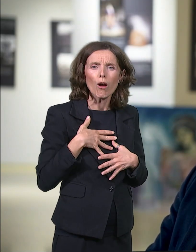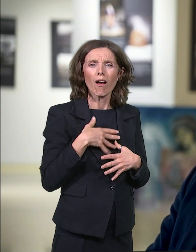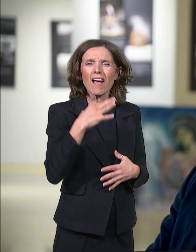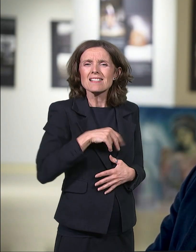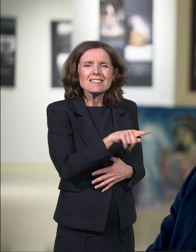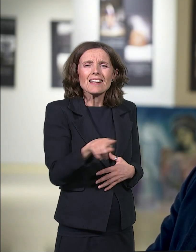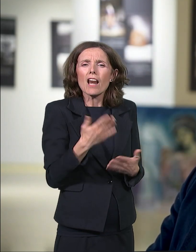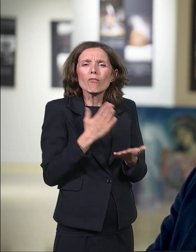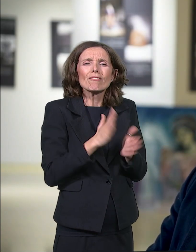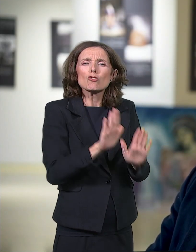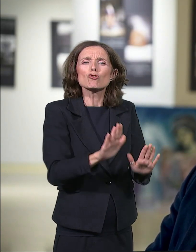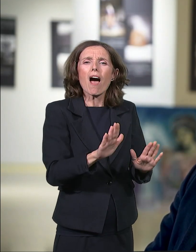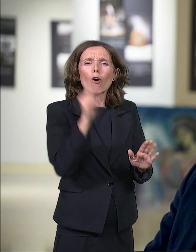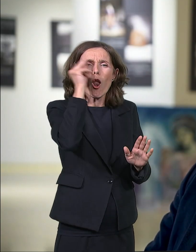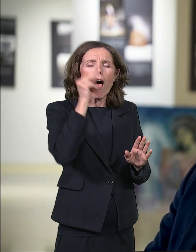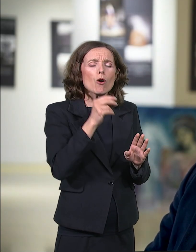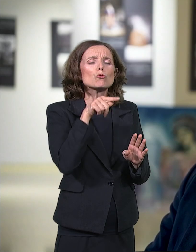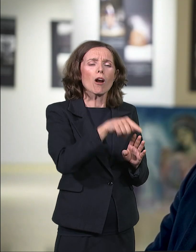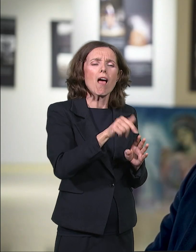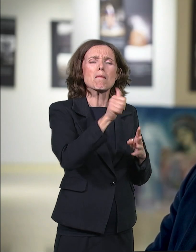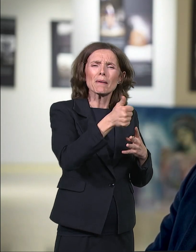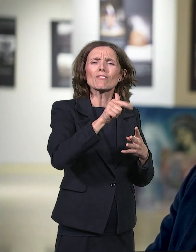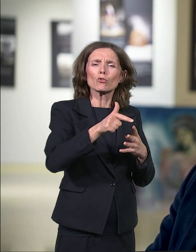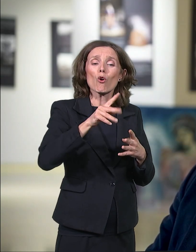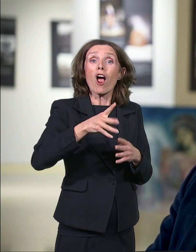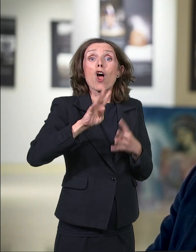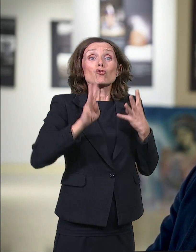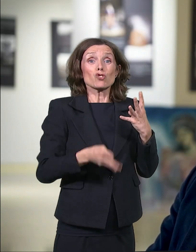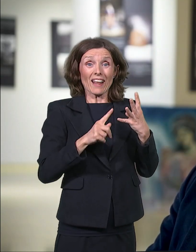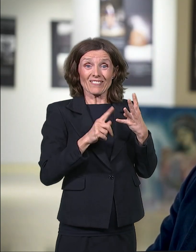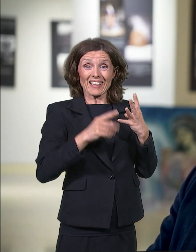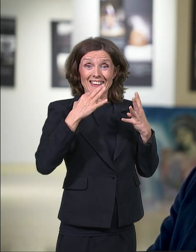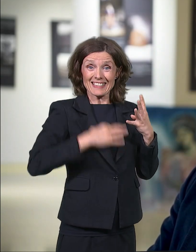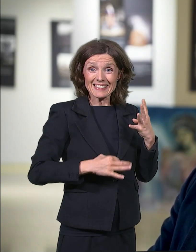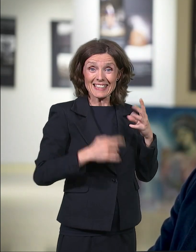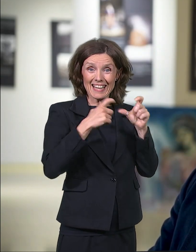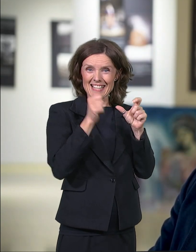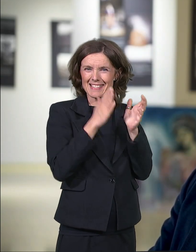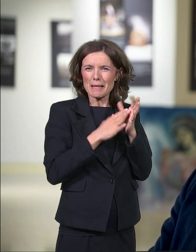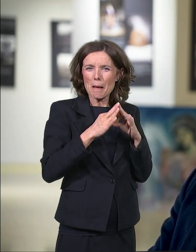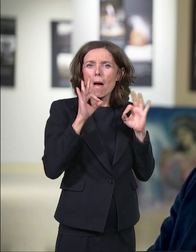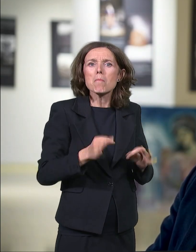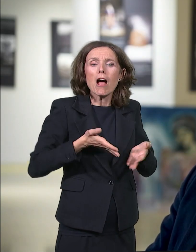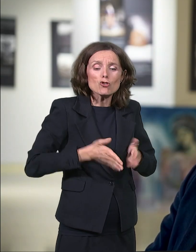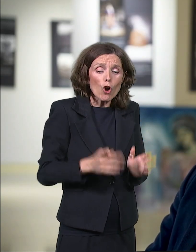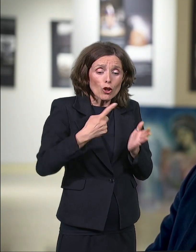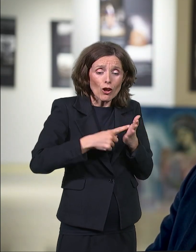da i njegov najmlađi sin, Sime, rađa se baš one godine kada je otpočeo prvi srpski ustanak,